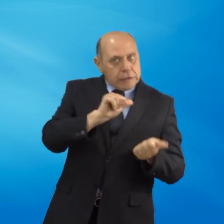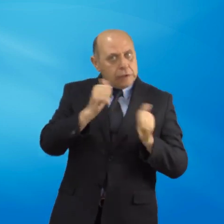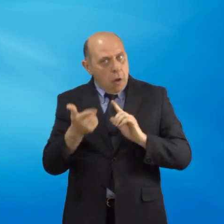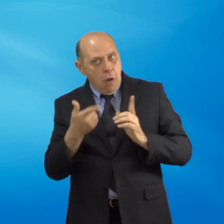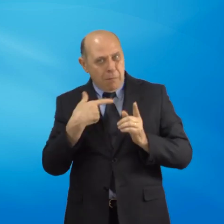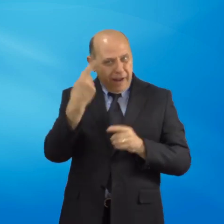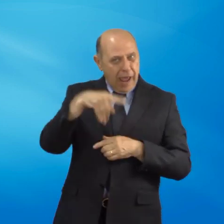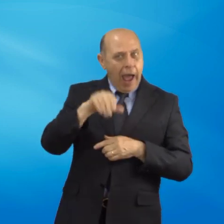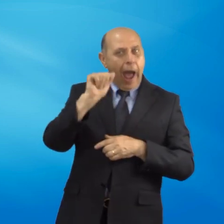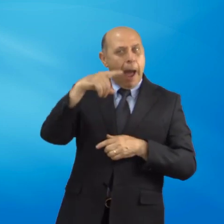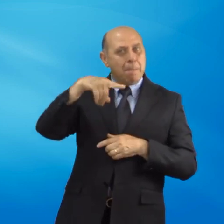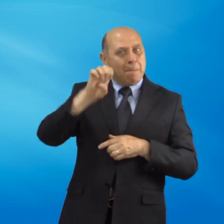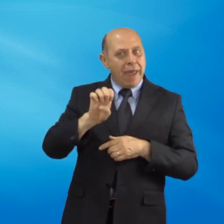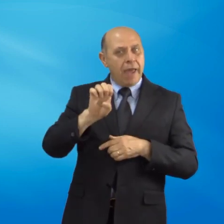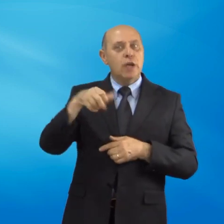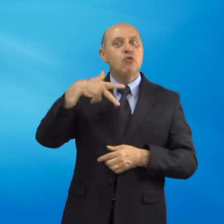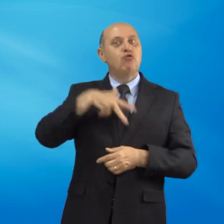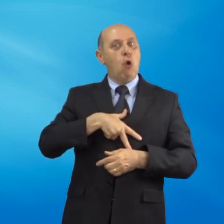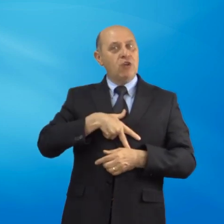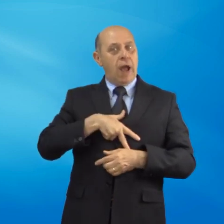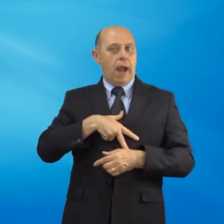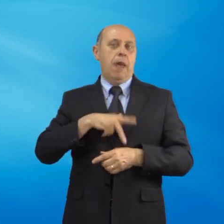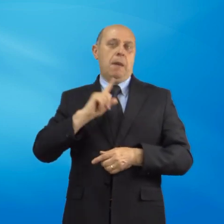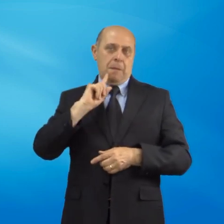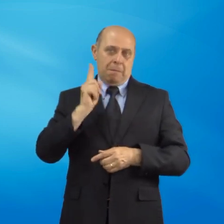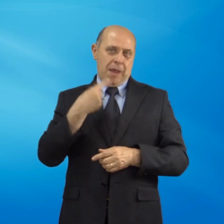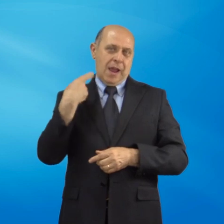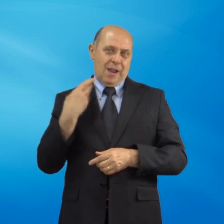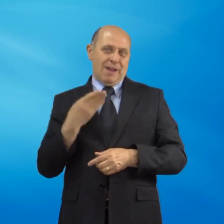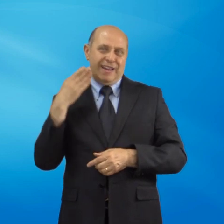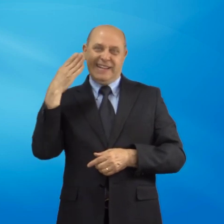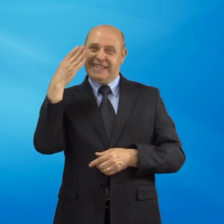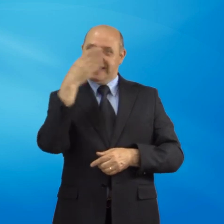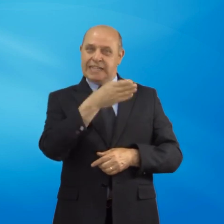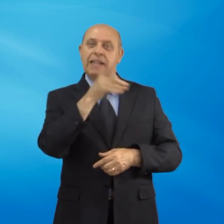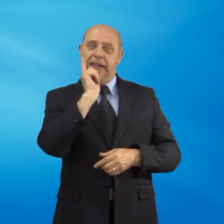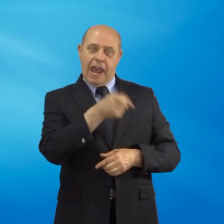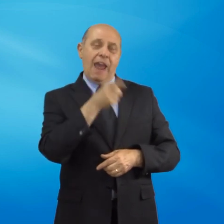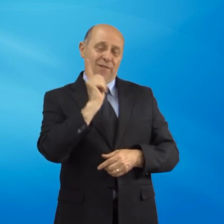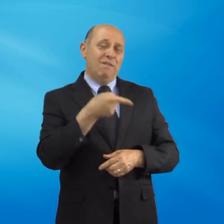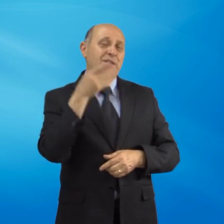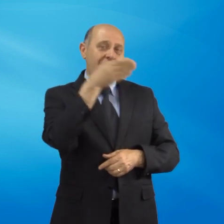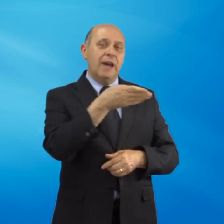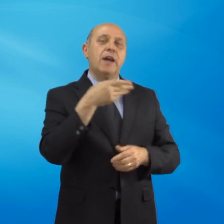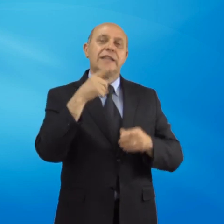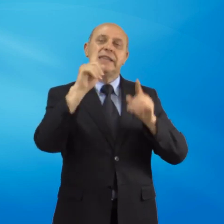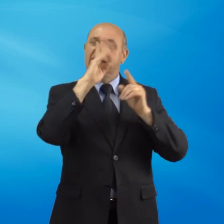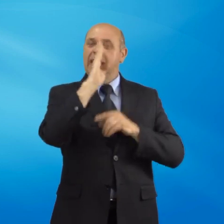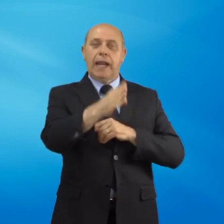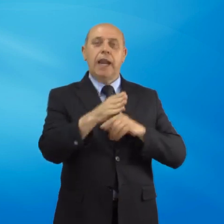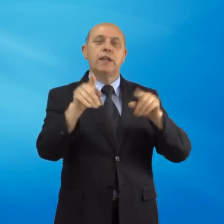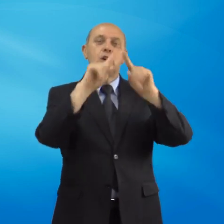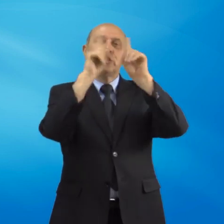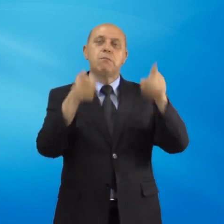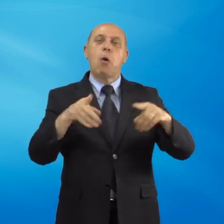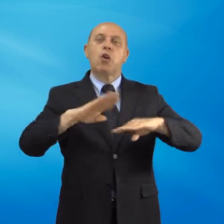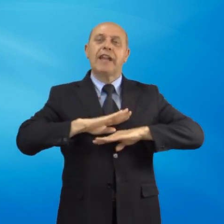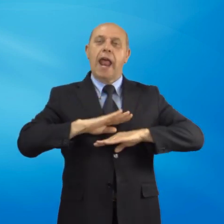occorre rivolgersi direttamente agli sportelli Inps, anche tramite i